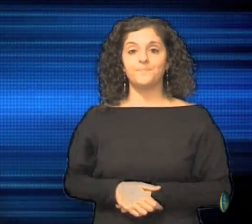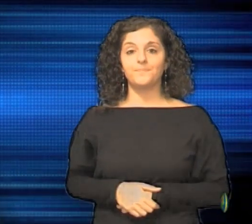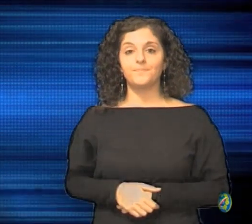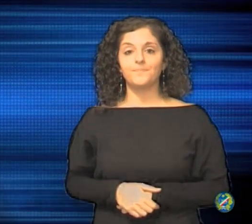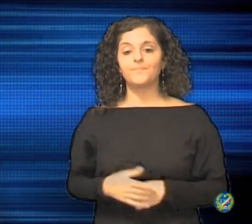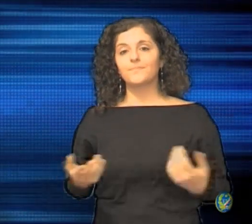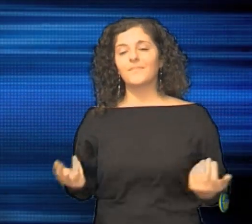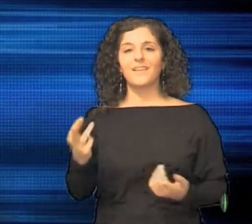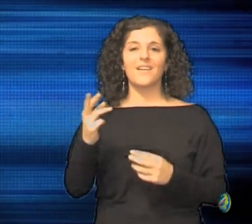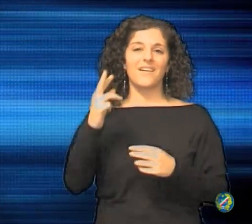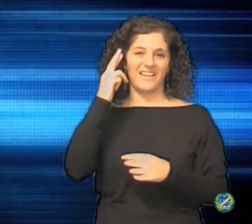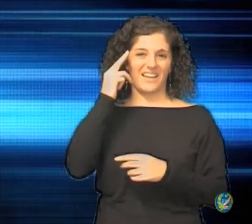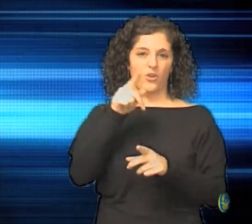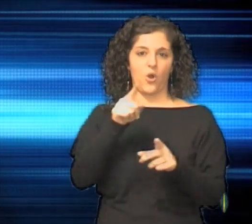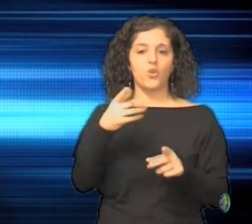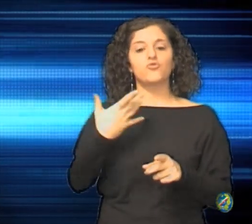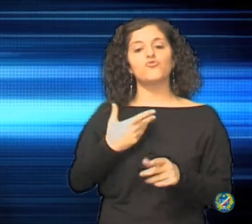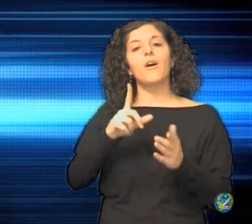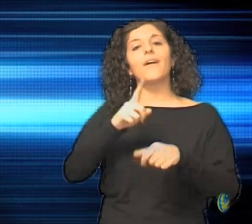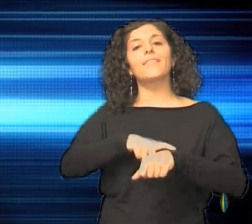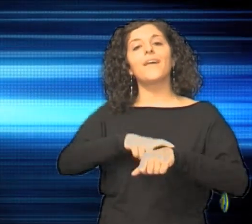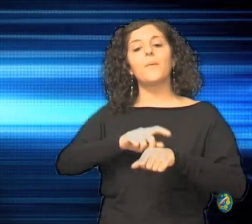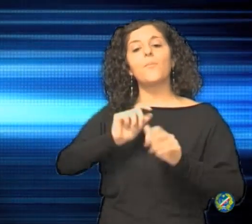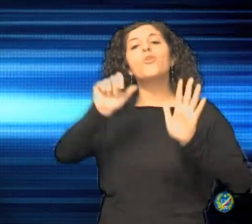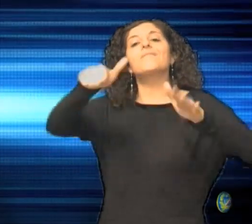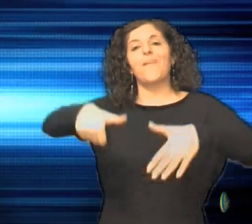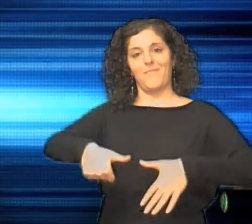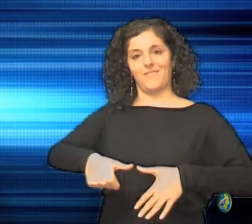E ricordo che ci sono 6 mesi di tempo,